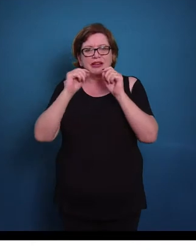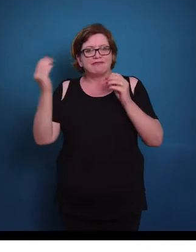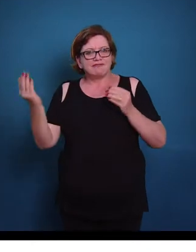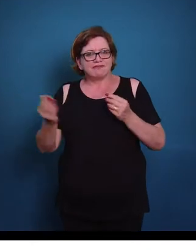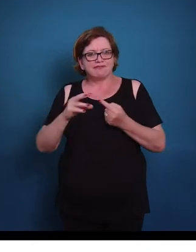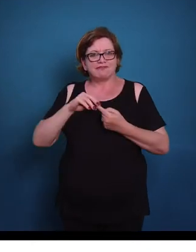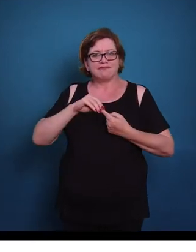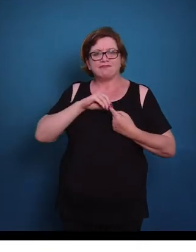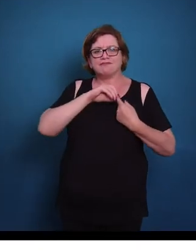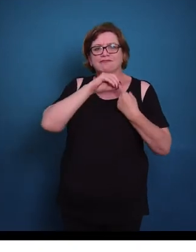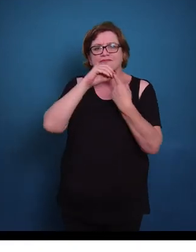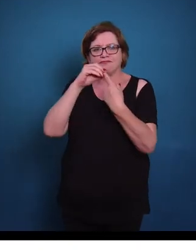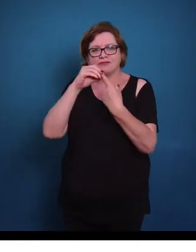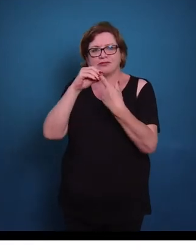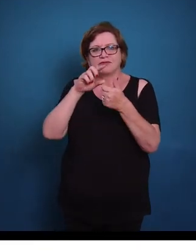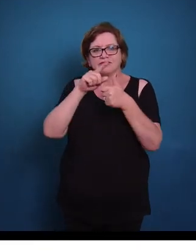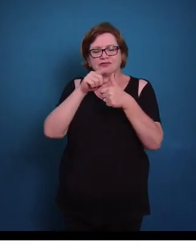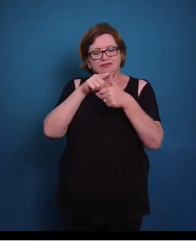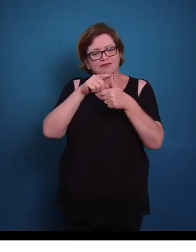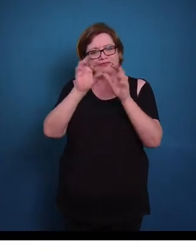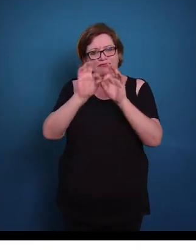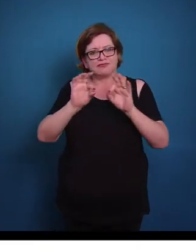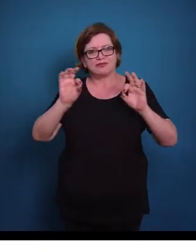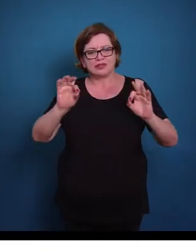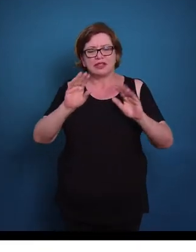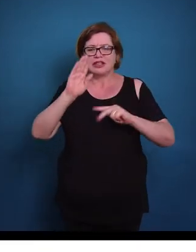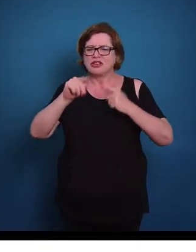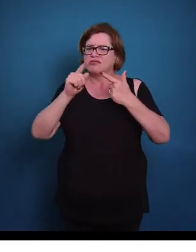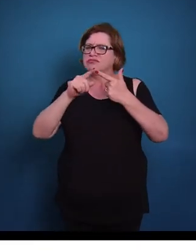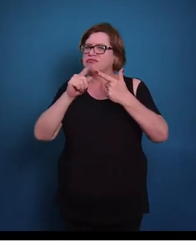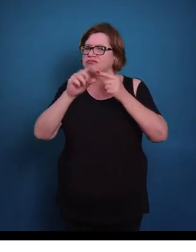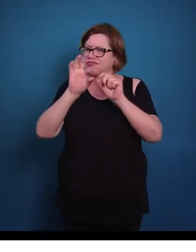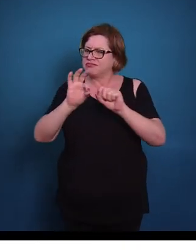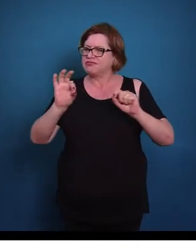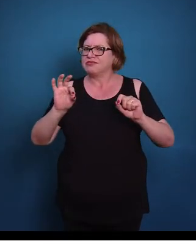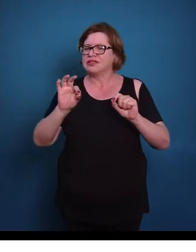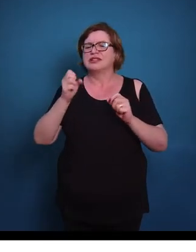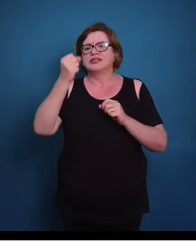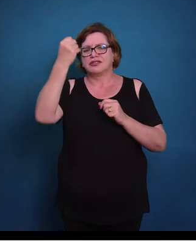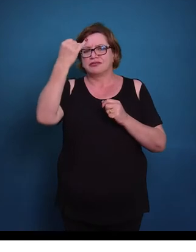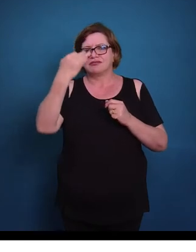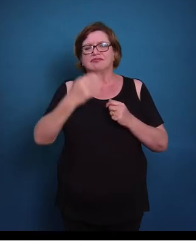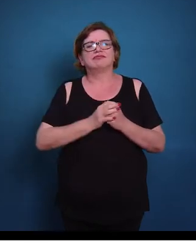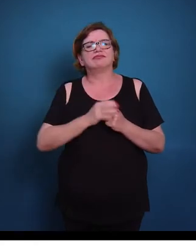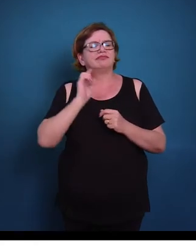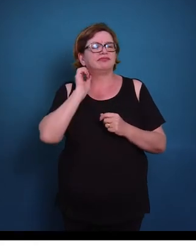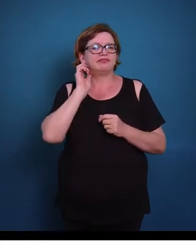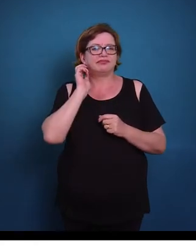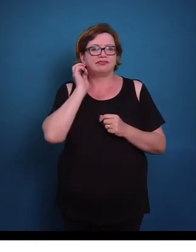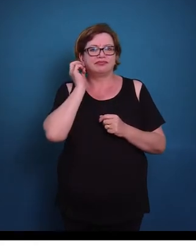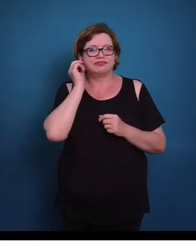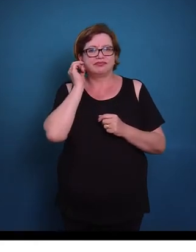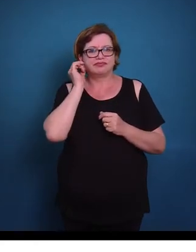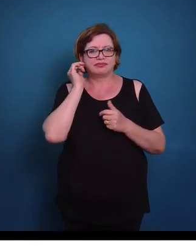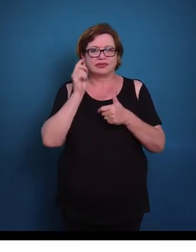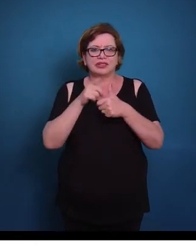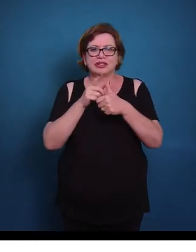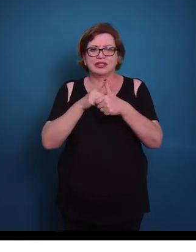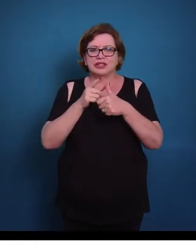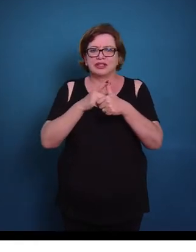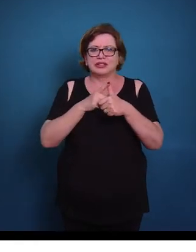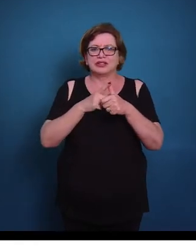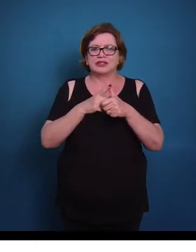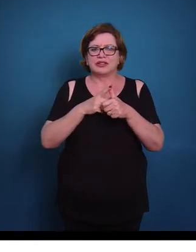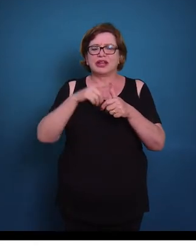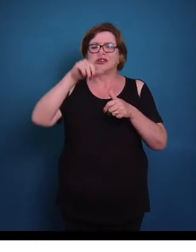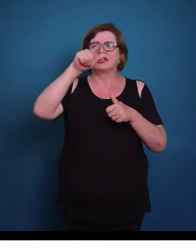os tecidos conjuntivos propriamente dito e alguns dos tecidos conjuntivos especializados. Então o primeiro seria o tecido